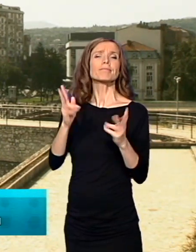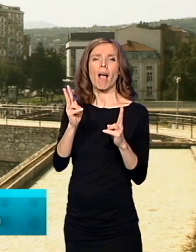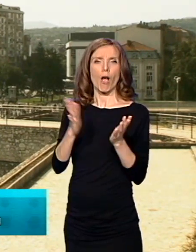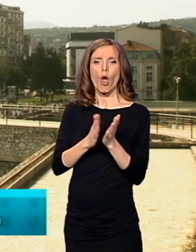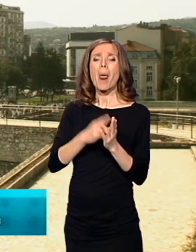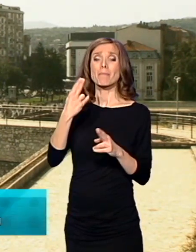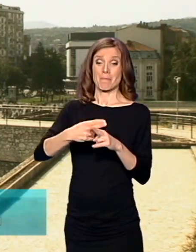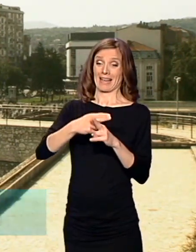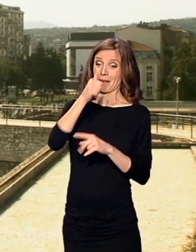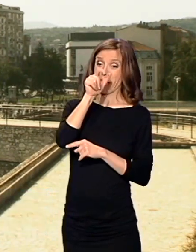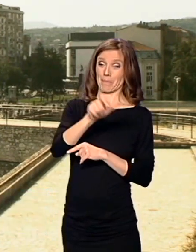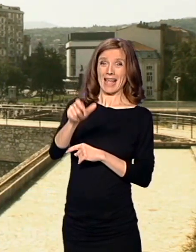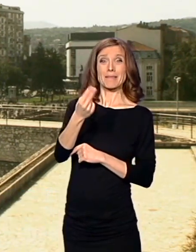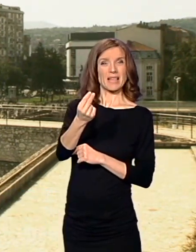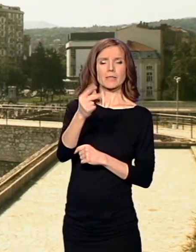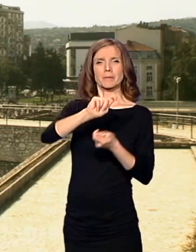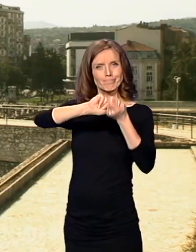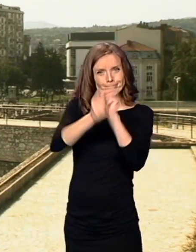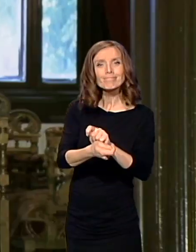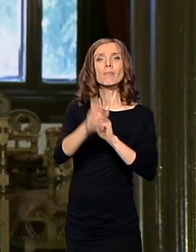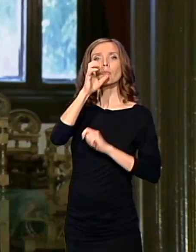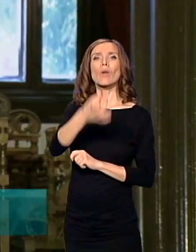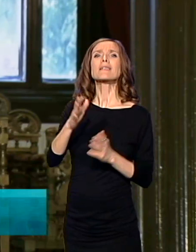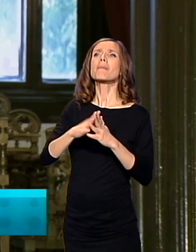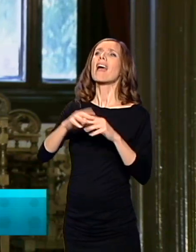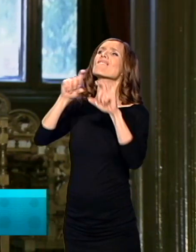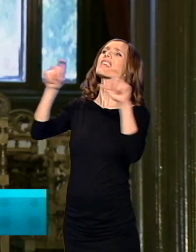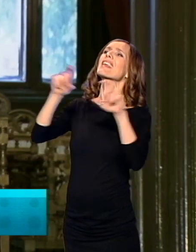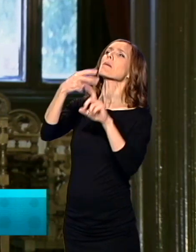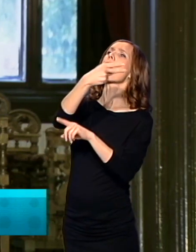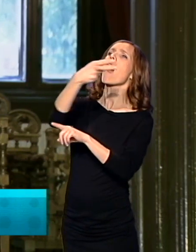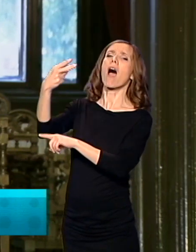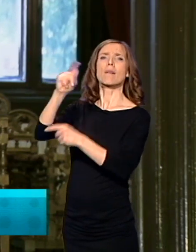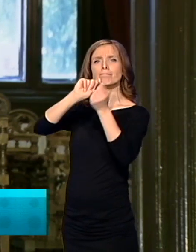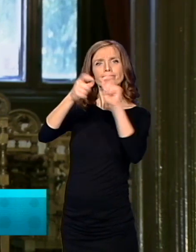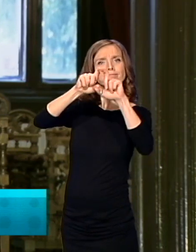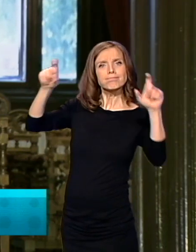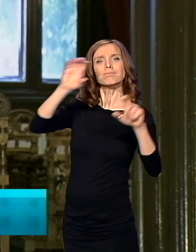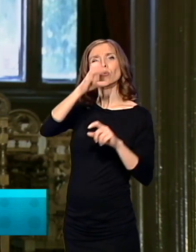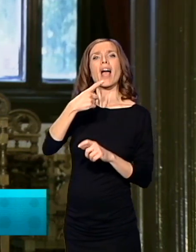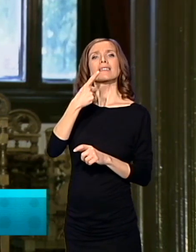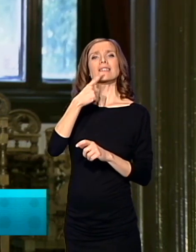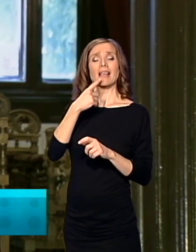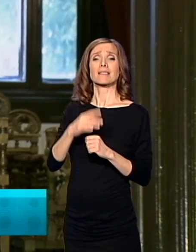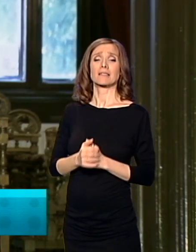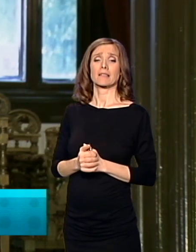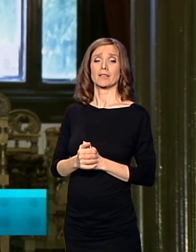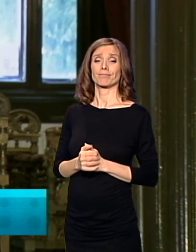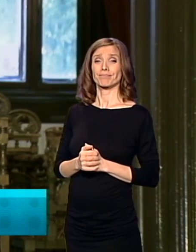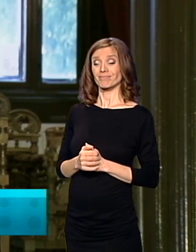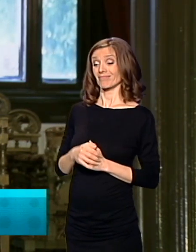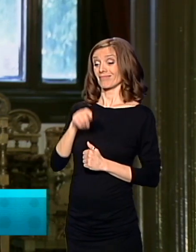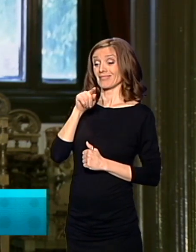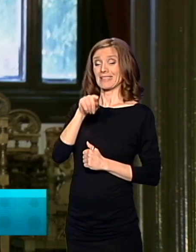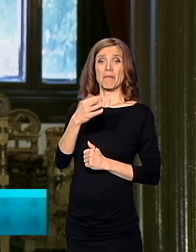imena i prezimena ljudima, napise na firmama. A u šladu sa takvom politikom, Bugari su već nekoliko